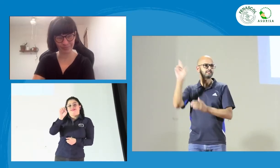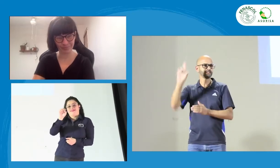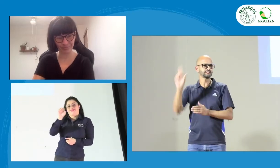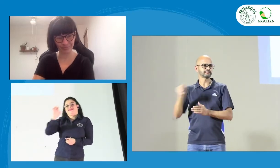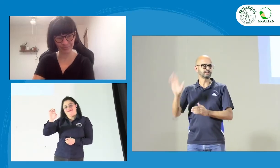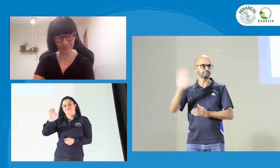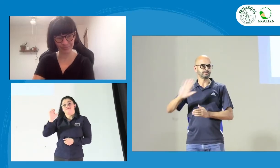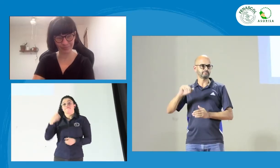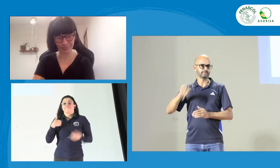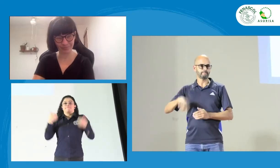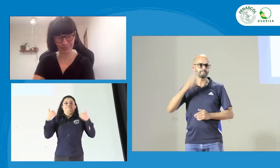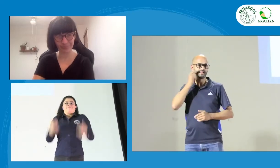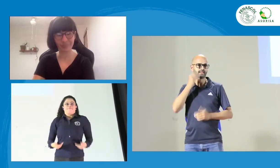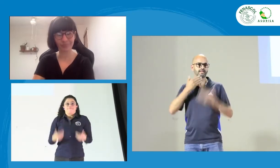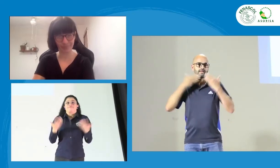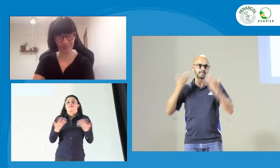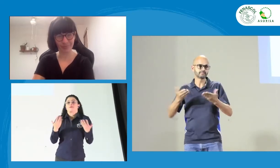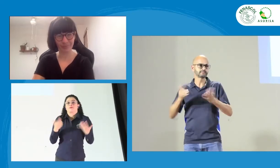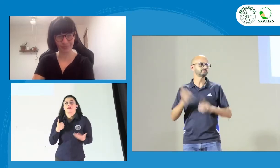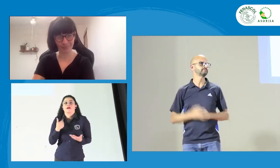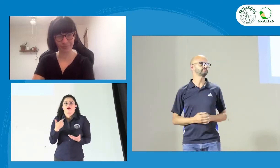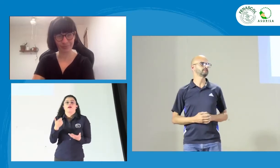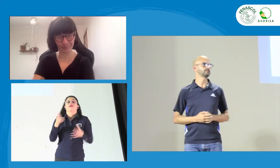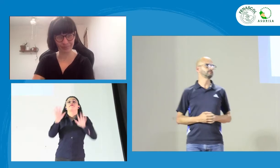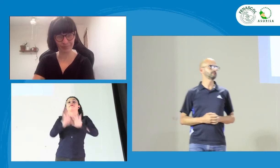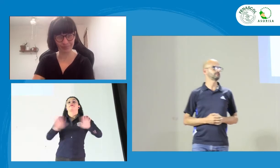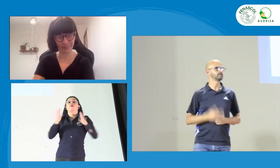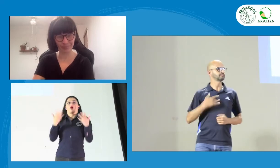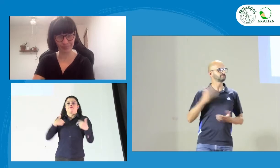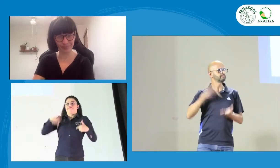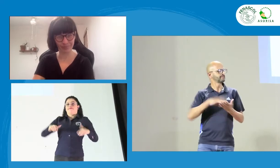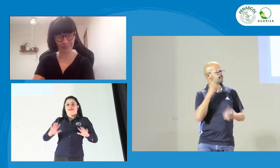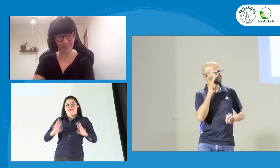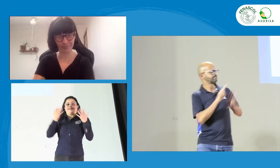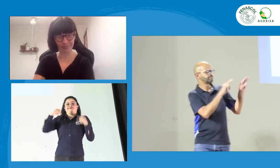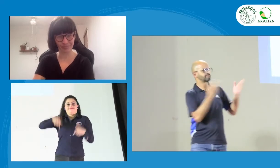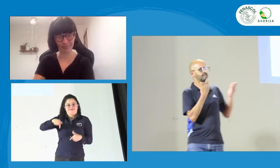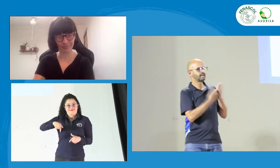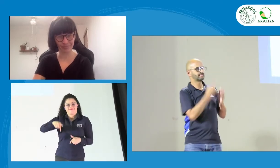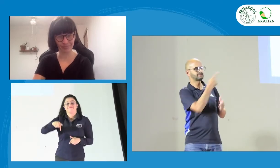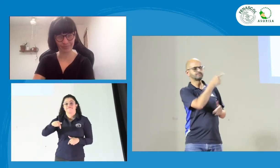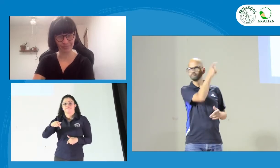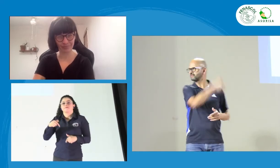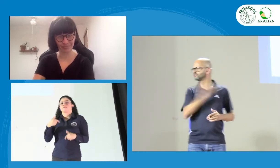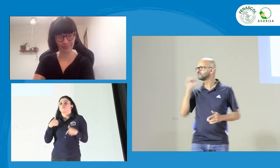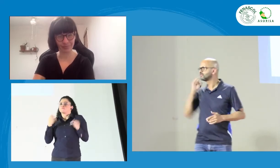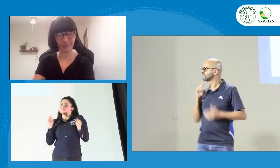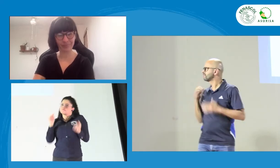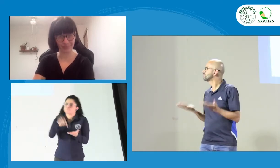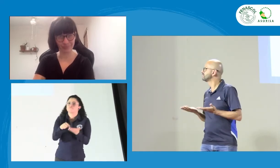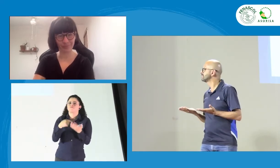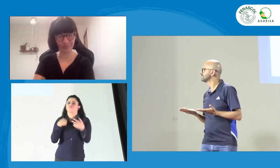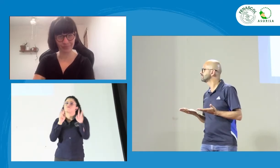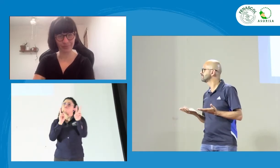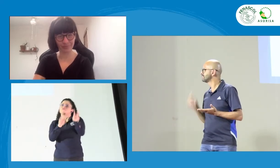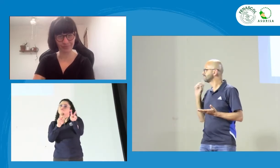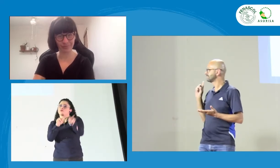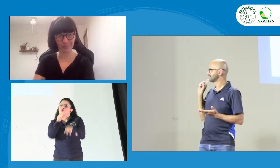Yo trabajo en la Secretaría de Educación de aquí de Pereira. Y, pues, gracias a la, ¿cómo es su